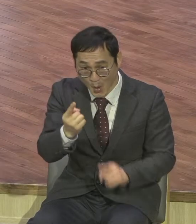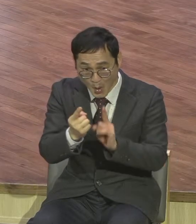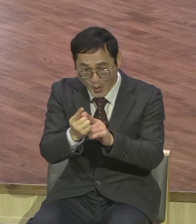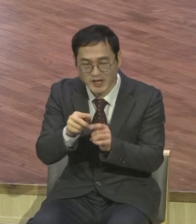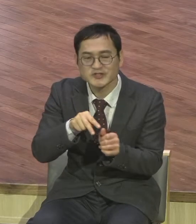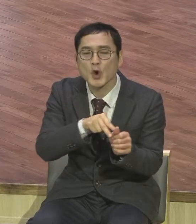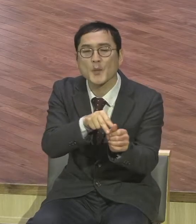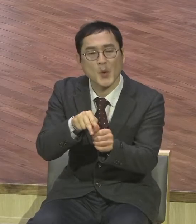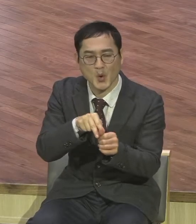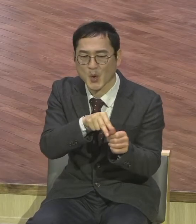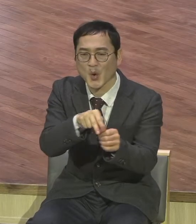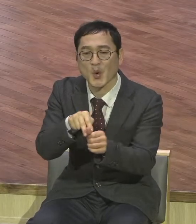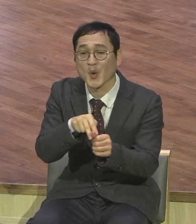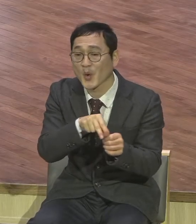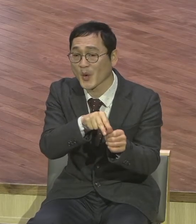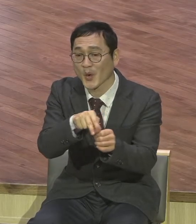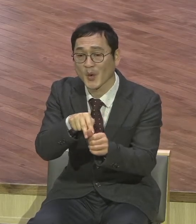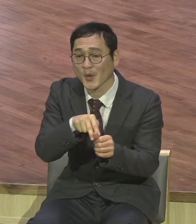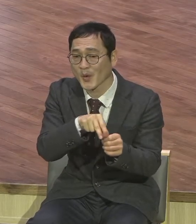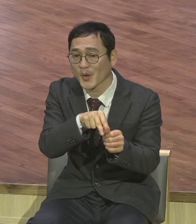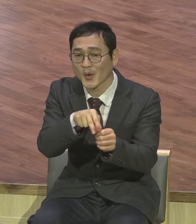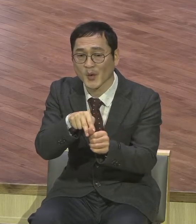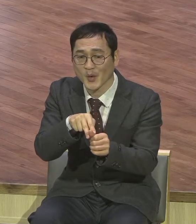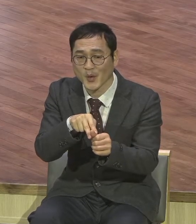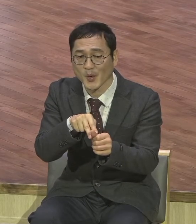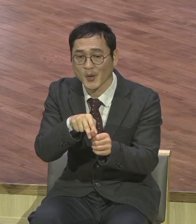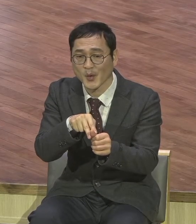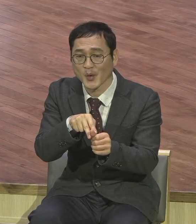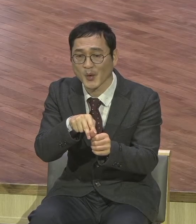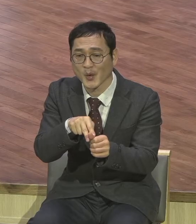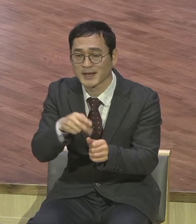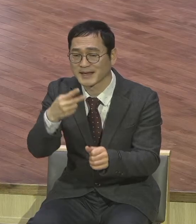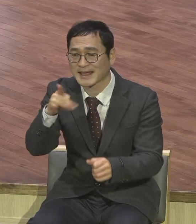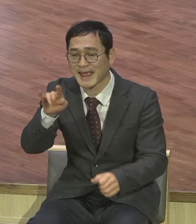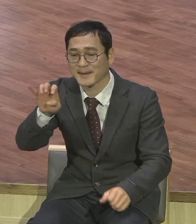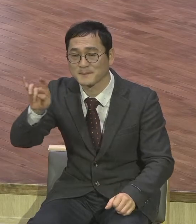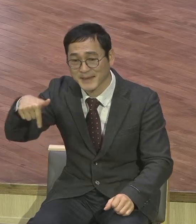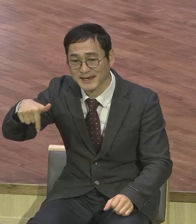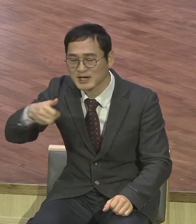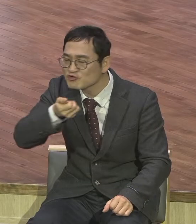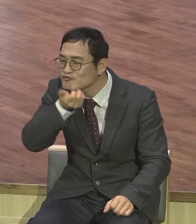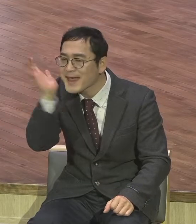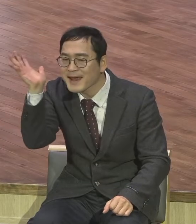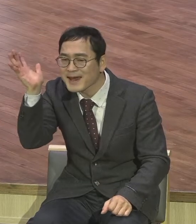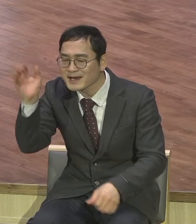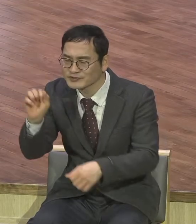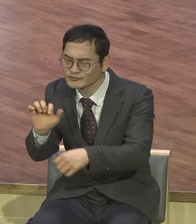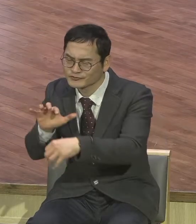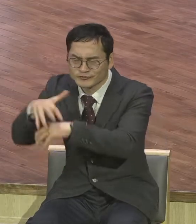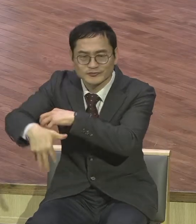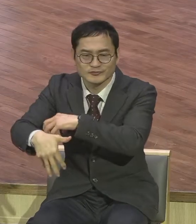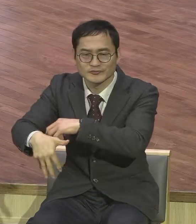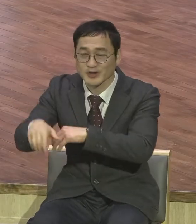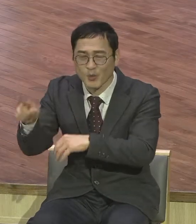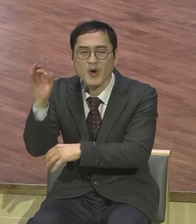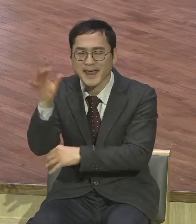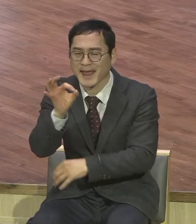말하고 유행병 전년병을 뜻하는 에피데믹 이